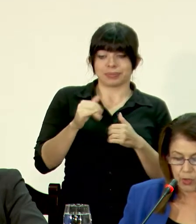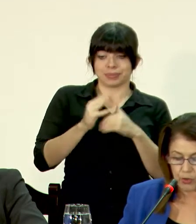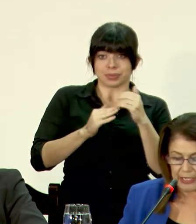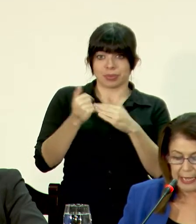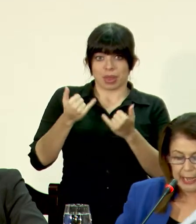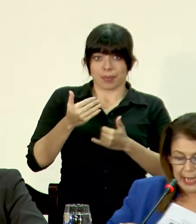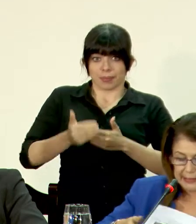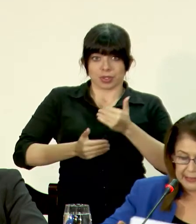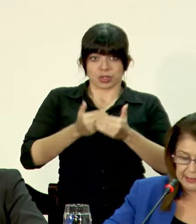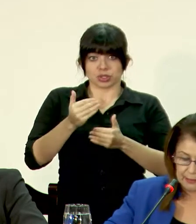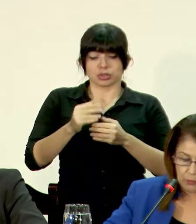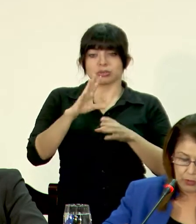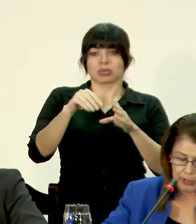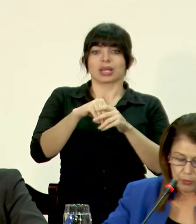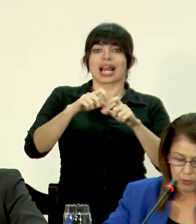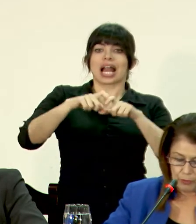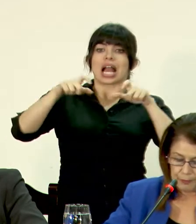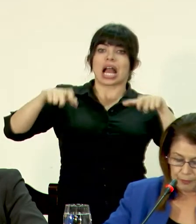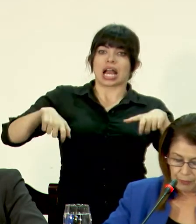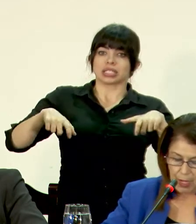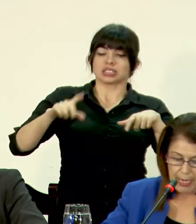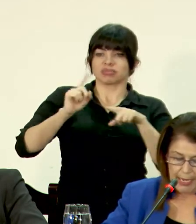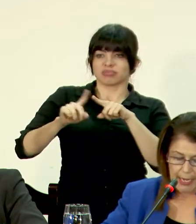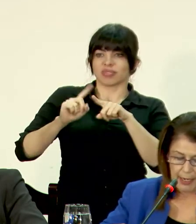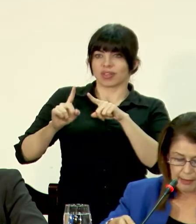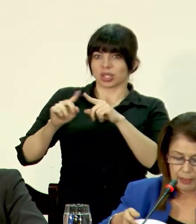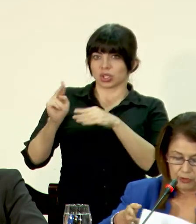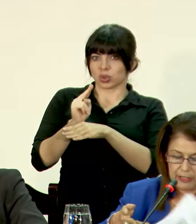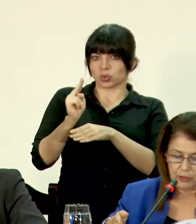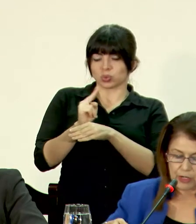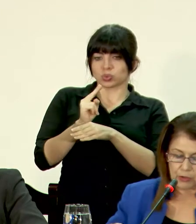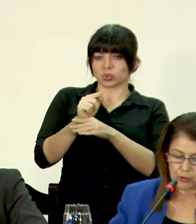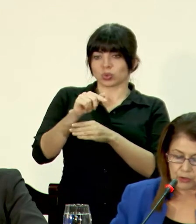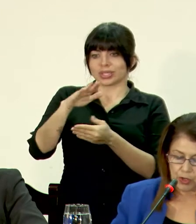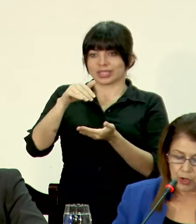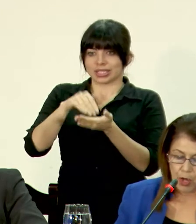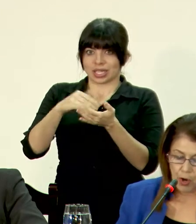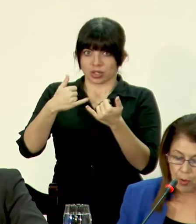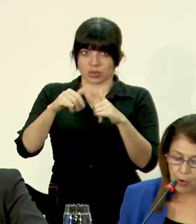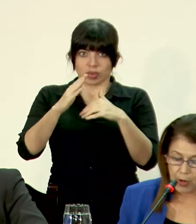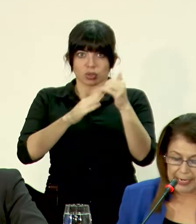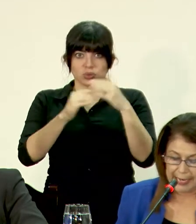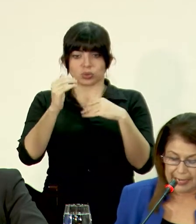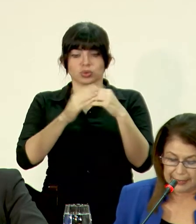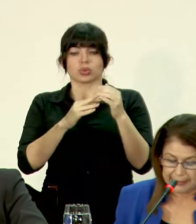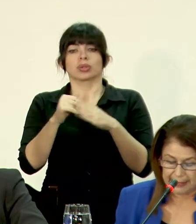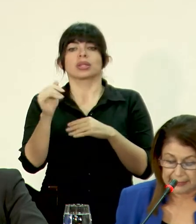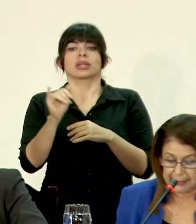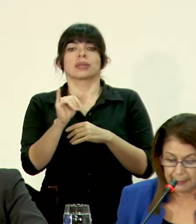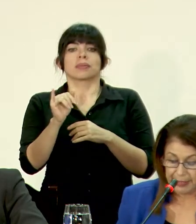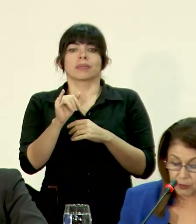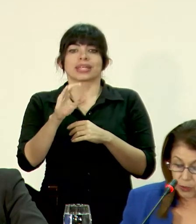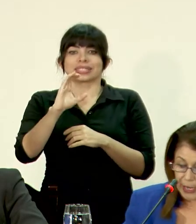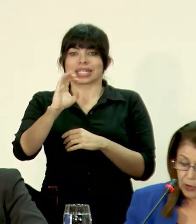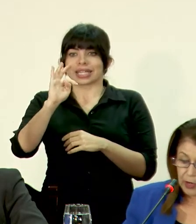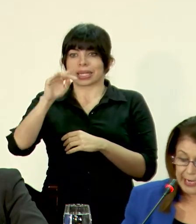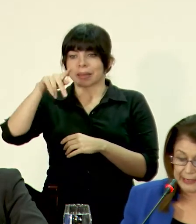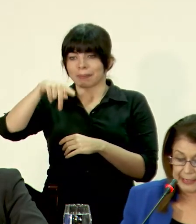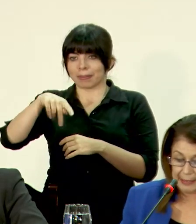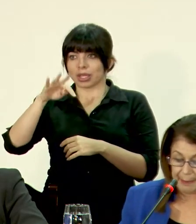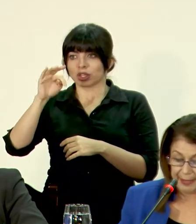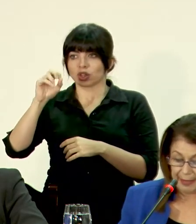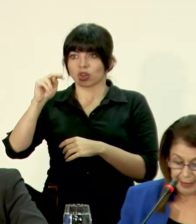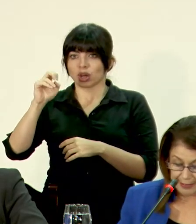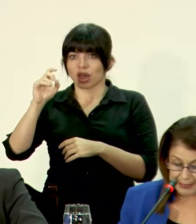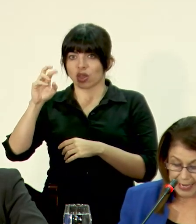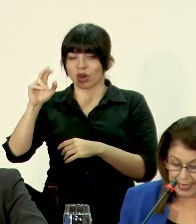proceso incluyen canchas multiuso de los centros en construcción, como la del CTP de Tronadora,